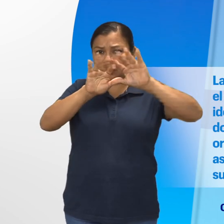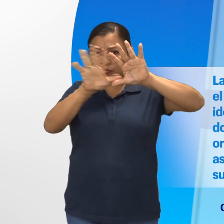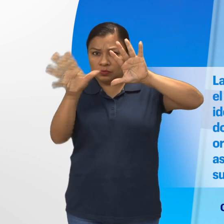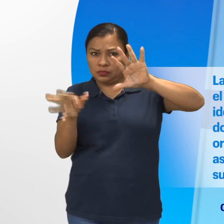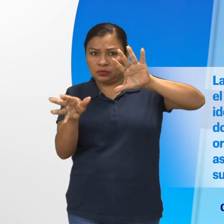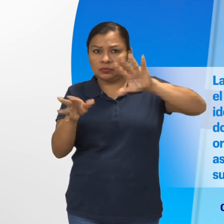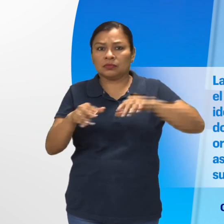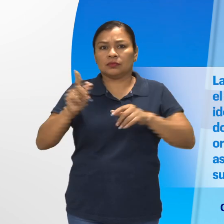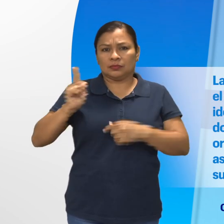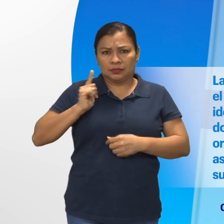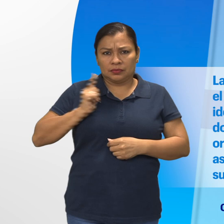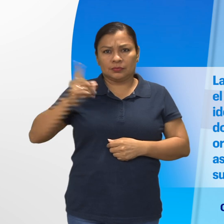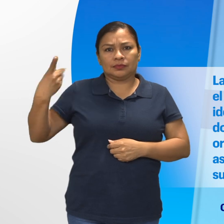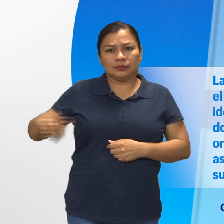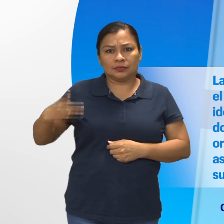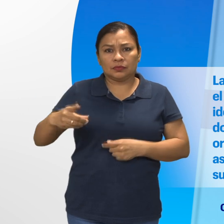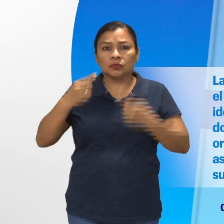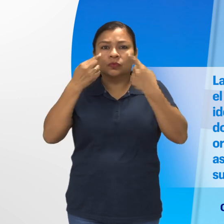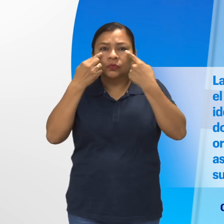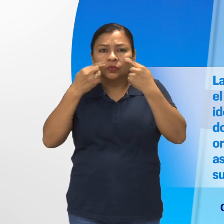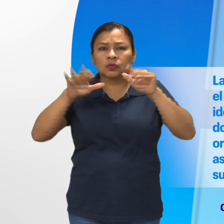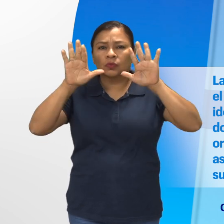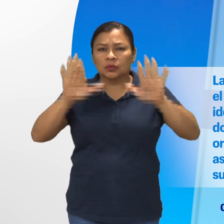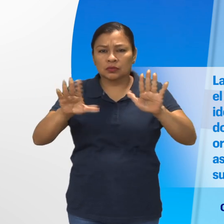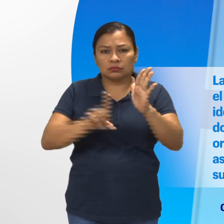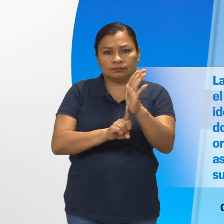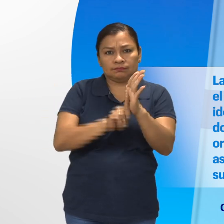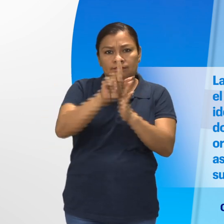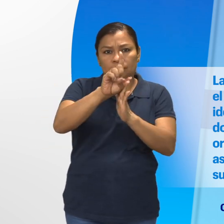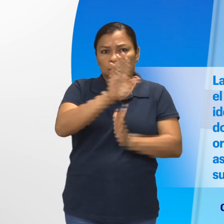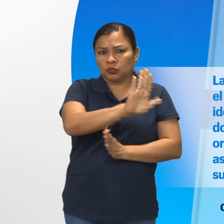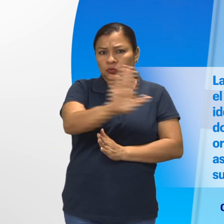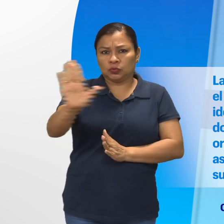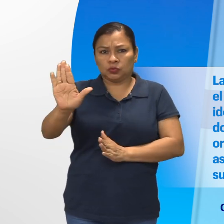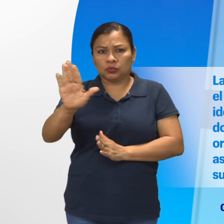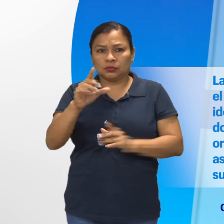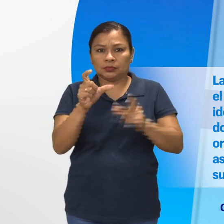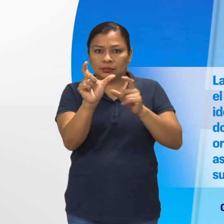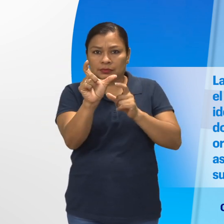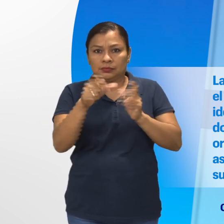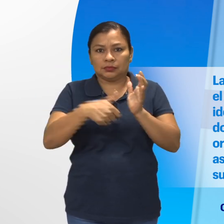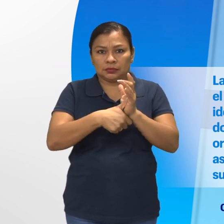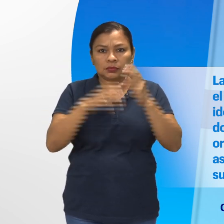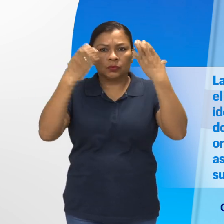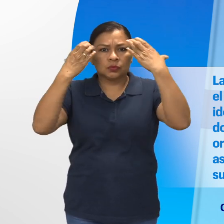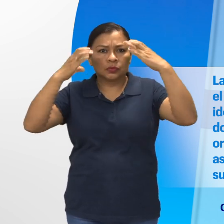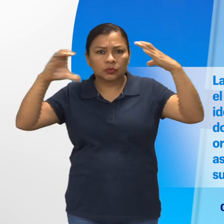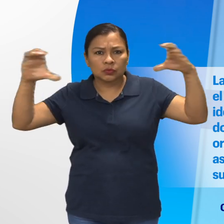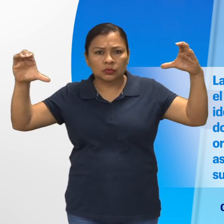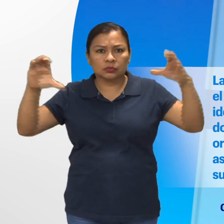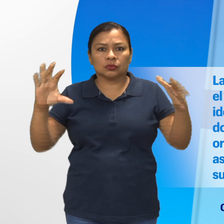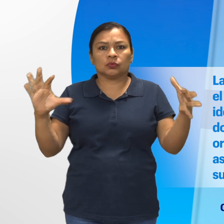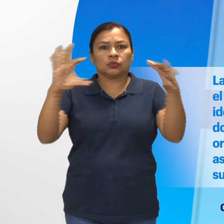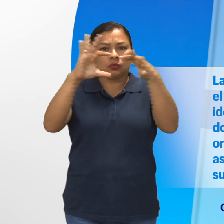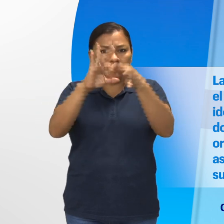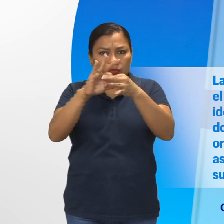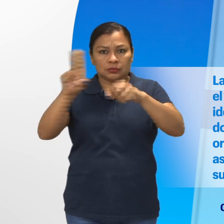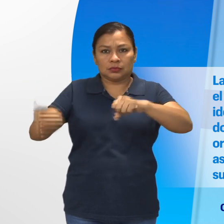Las Comunidades de la Costa Caribe tienen el derecho de preservar y desarrollar su identidad cultural en la unidad nacional